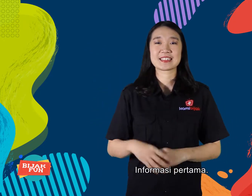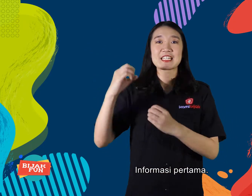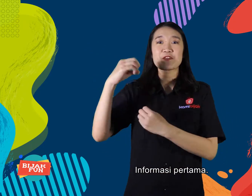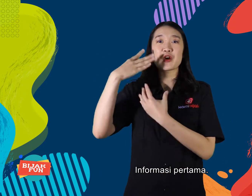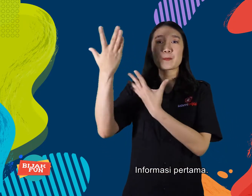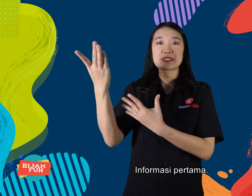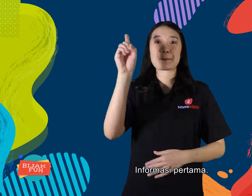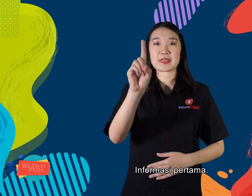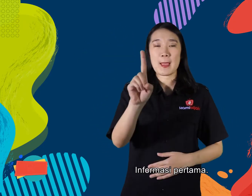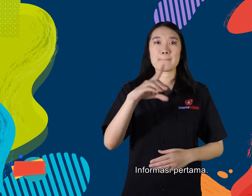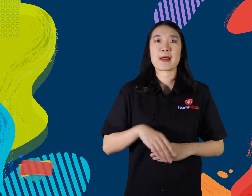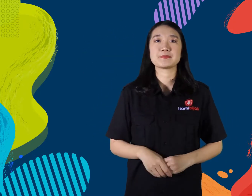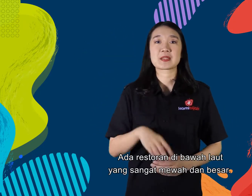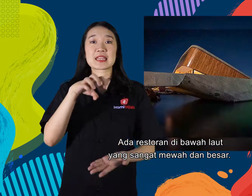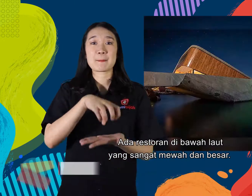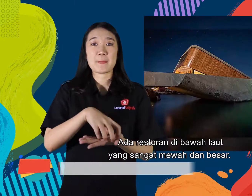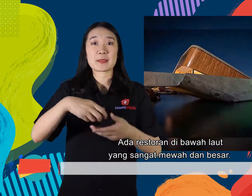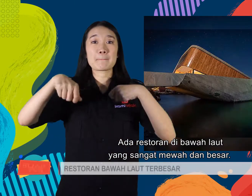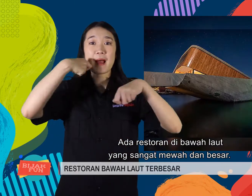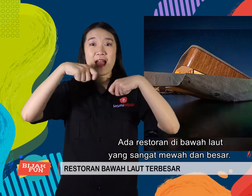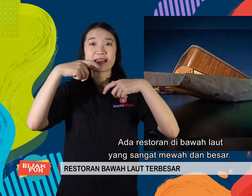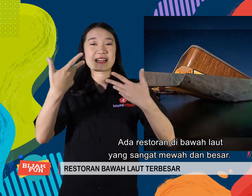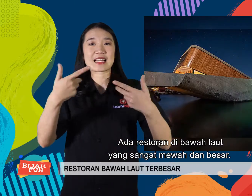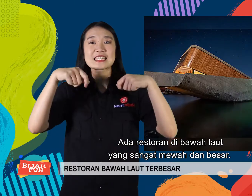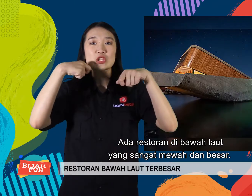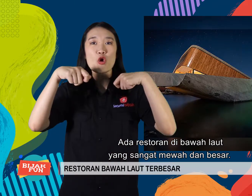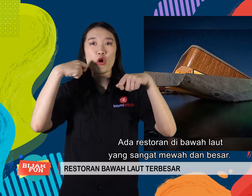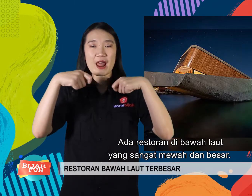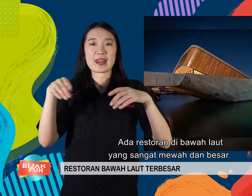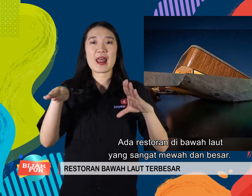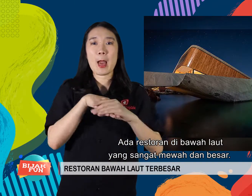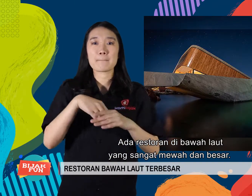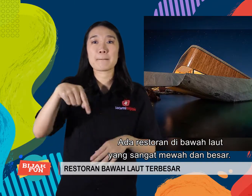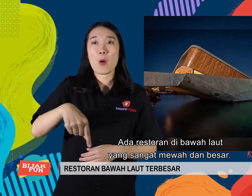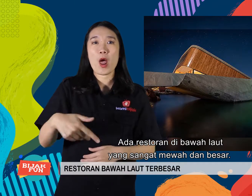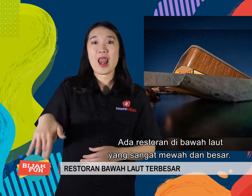Informasi pertama, ada restoran di bawah laut yang sangat mewah dan besar.